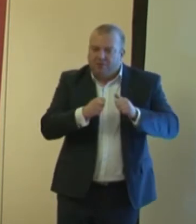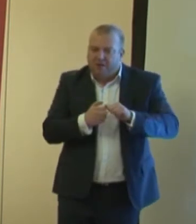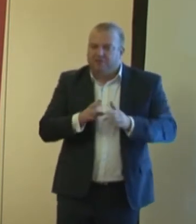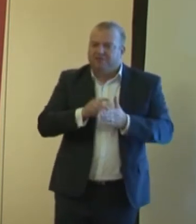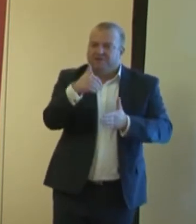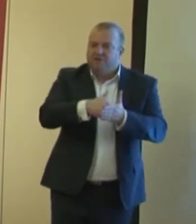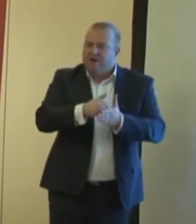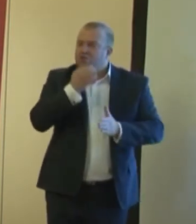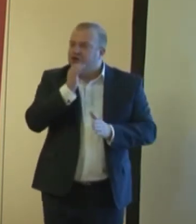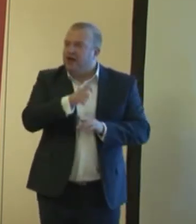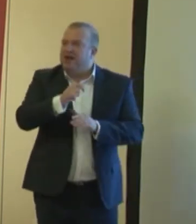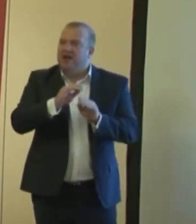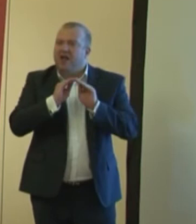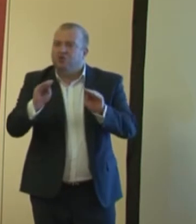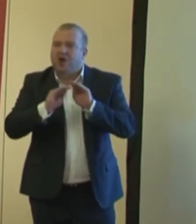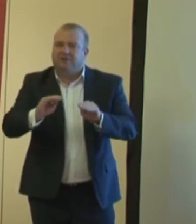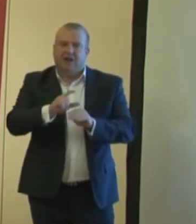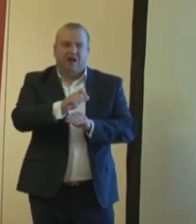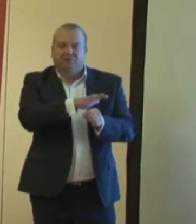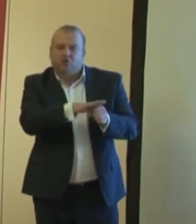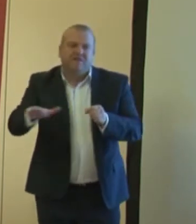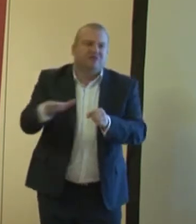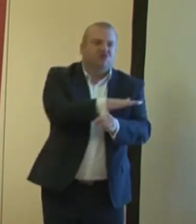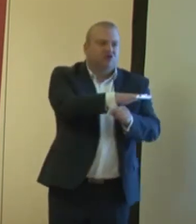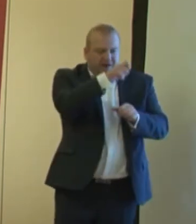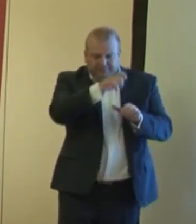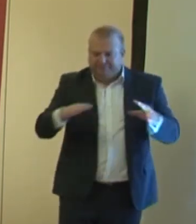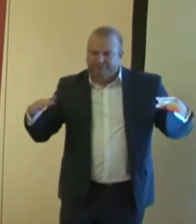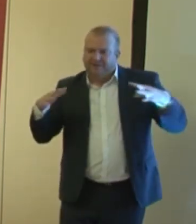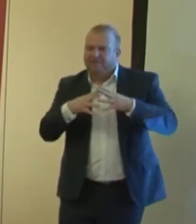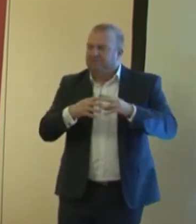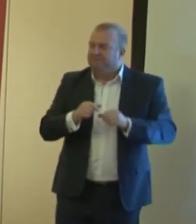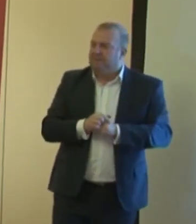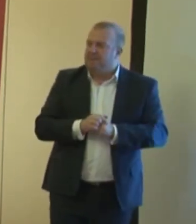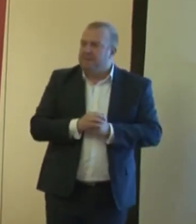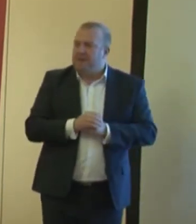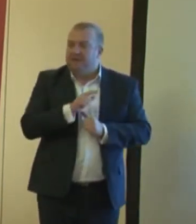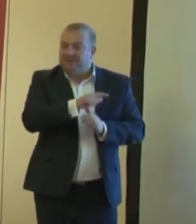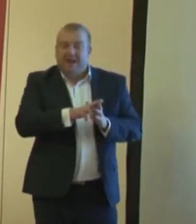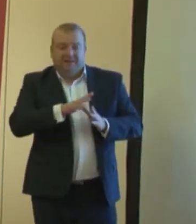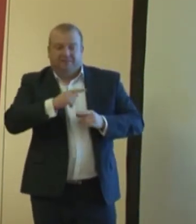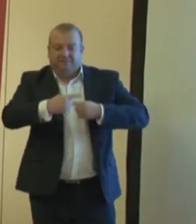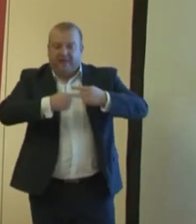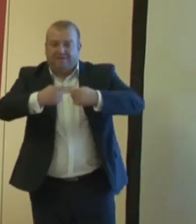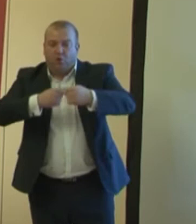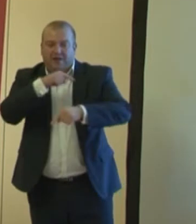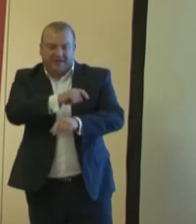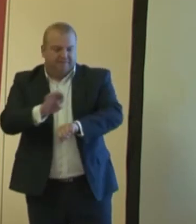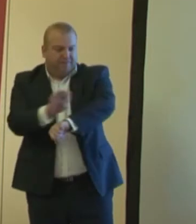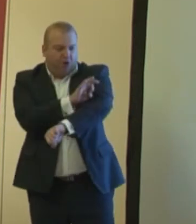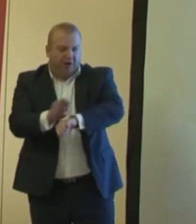z wychowaniem młodzieży, jak edukacja rówieśnicza. Proszę Państwa, dlaczego o tym mówię? W czasie tej ewaluacji tego projektu